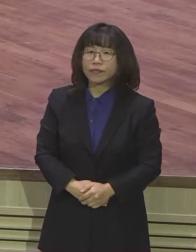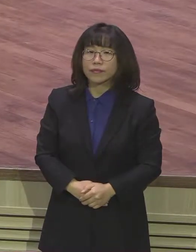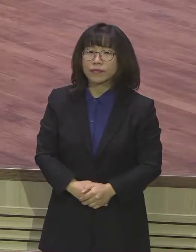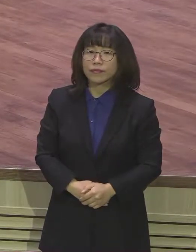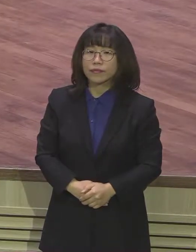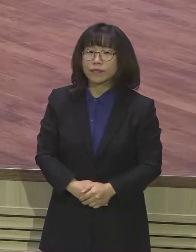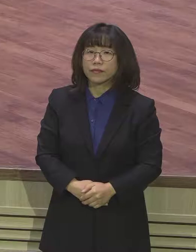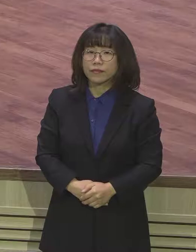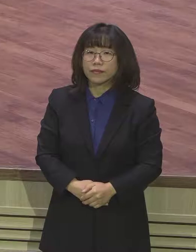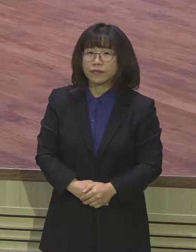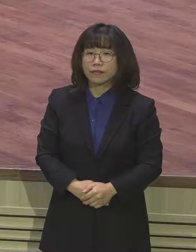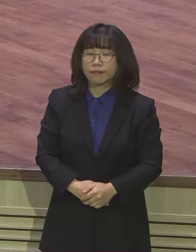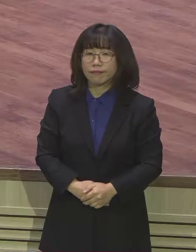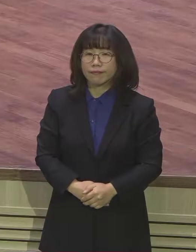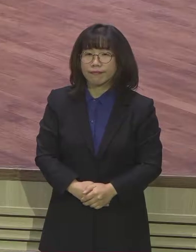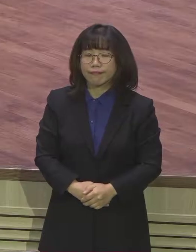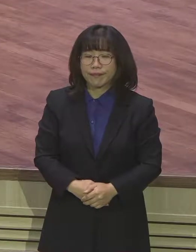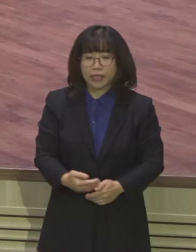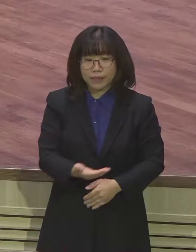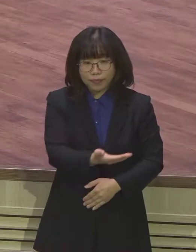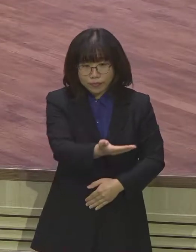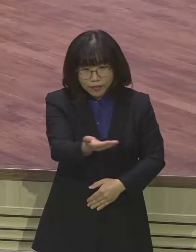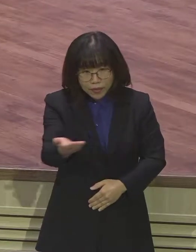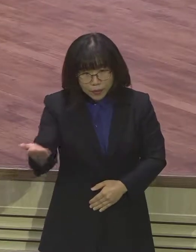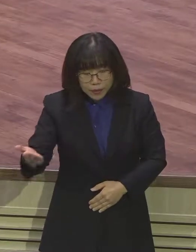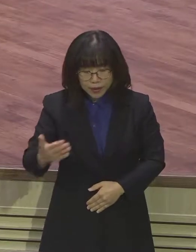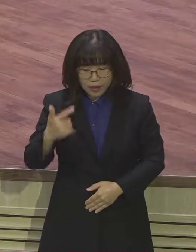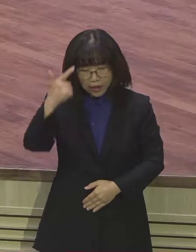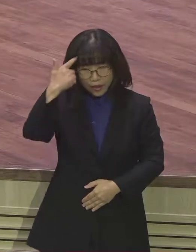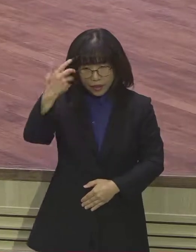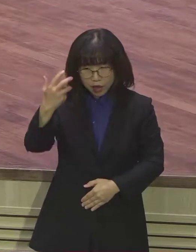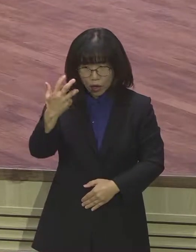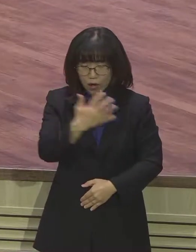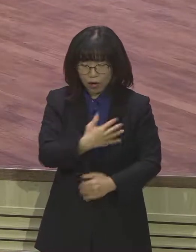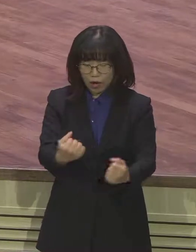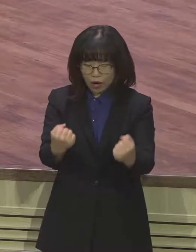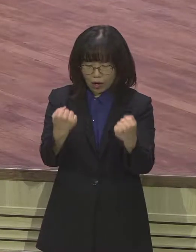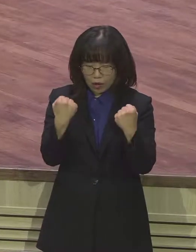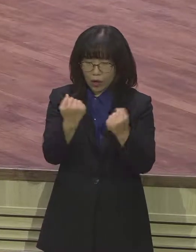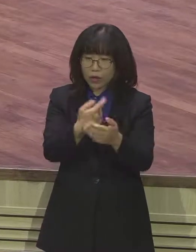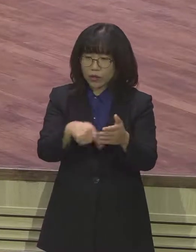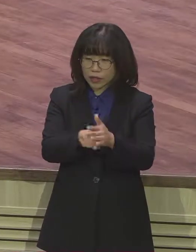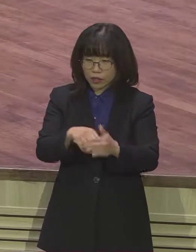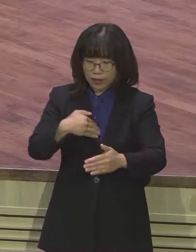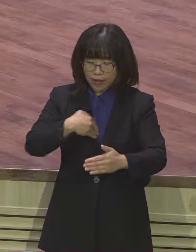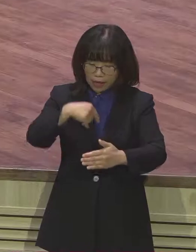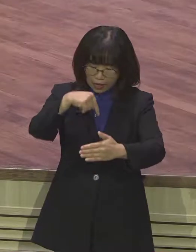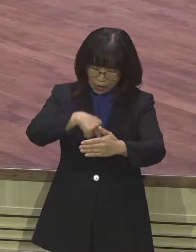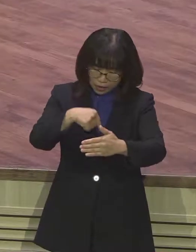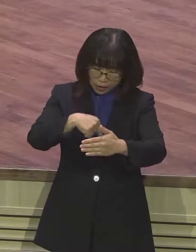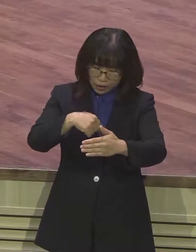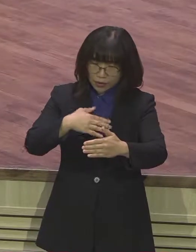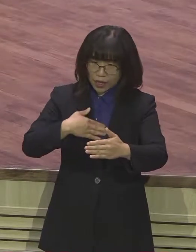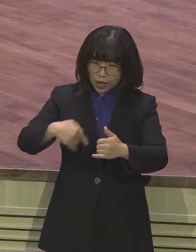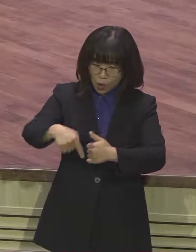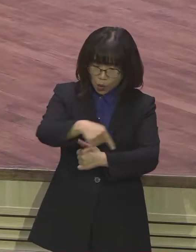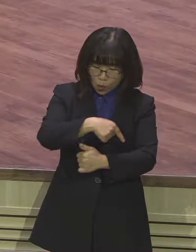여러분들께서 오늘 나의 영적인 건강 그리고 정말 내 안에 상황과 상관없이 어떠한 매여있는